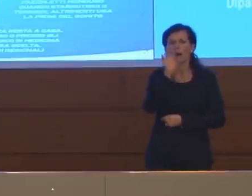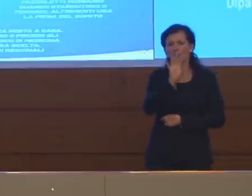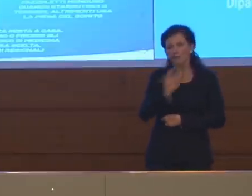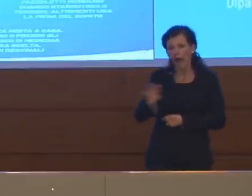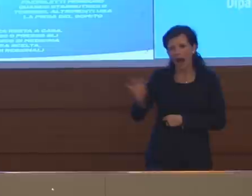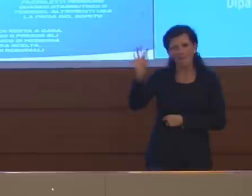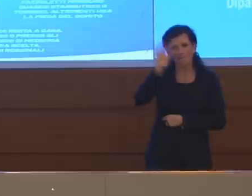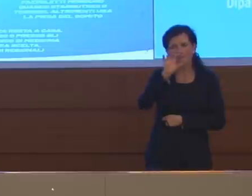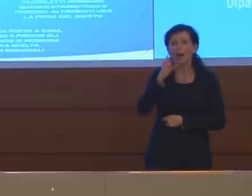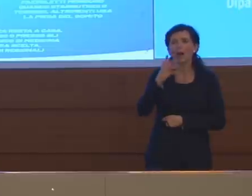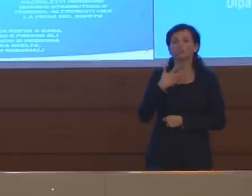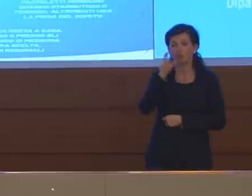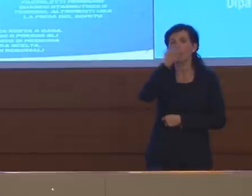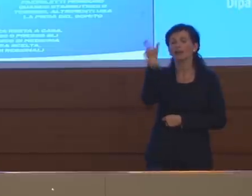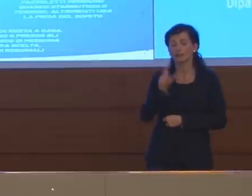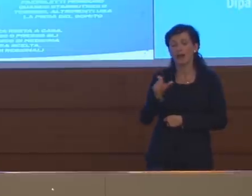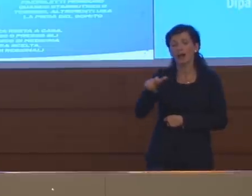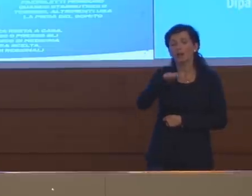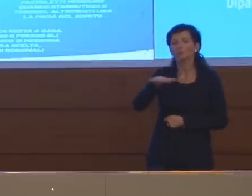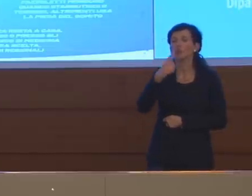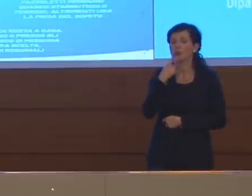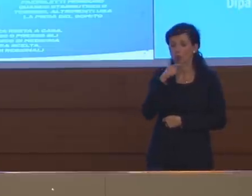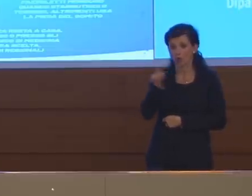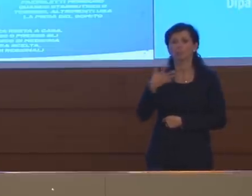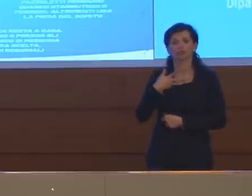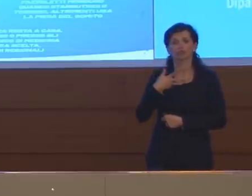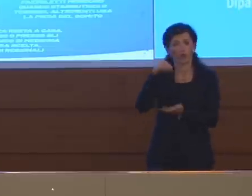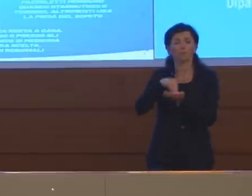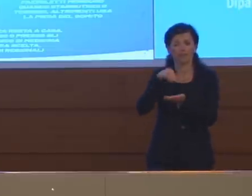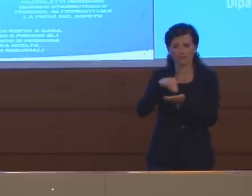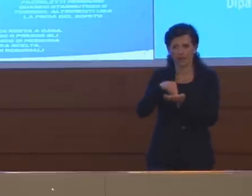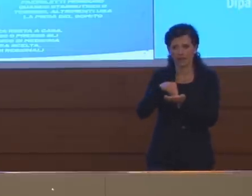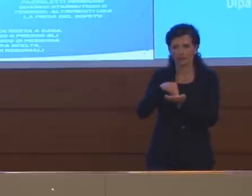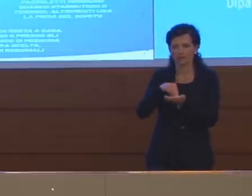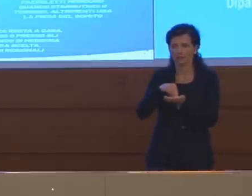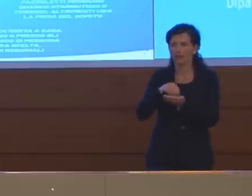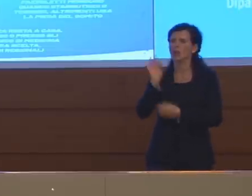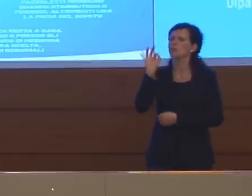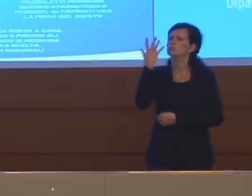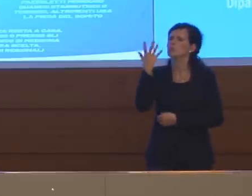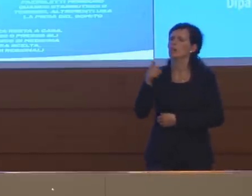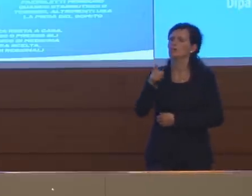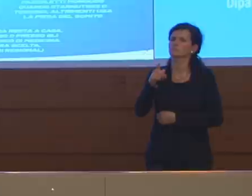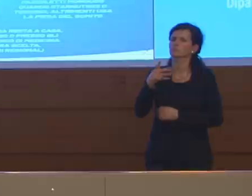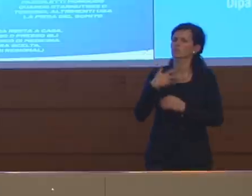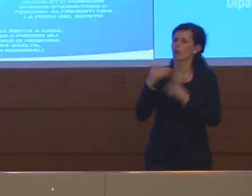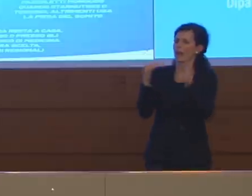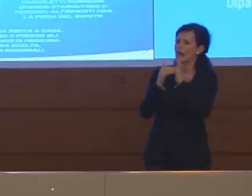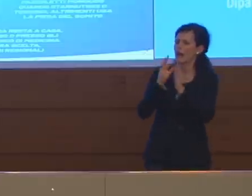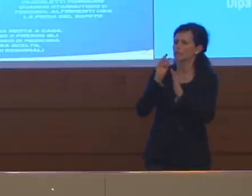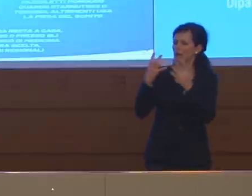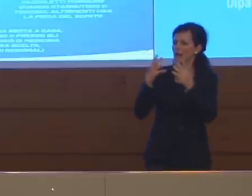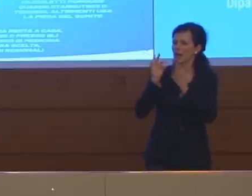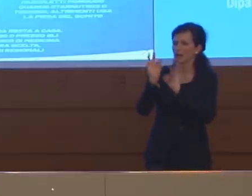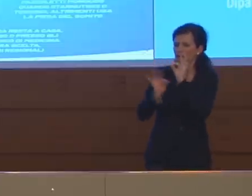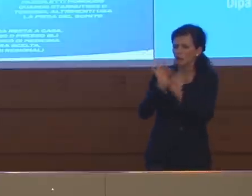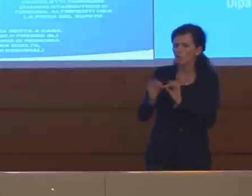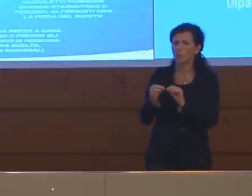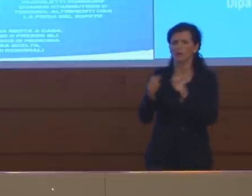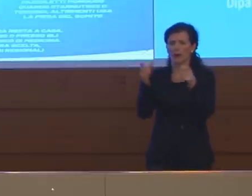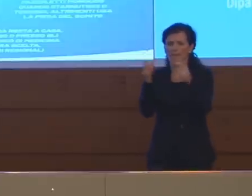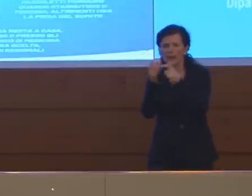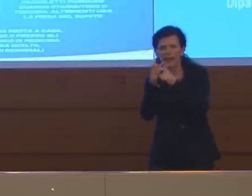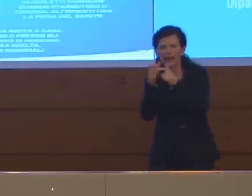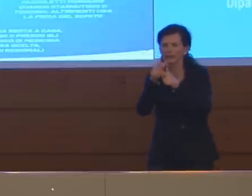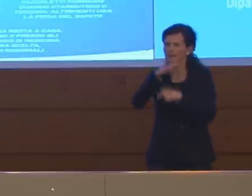di zone rosse oggi per l'Italia. È chiaro che se lei ha una comunità, una casa di riposo, piuttosto che un paese, piuttosto che un'area dove c'ha